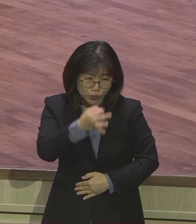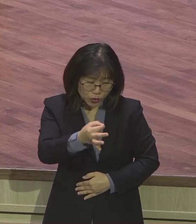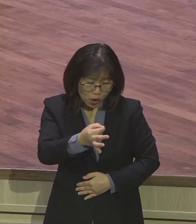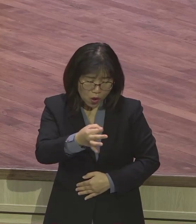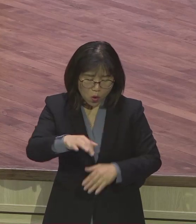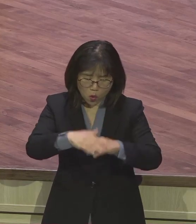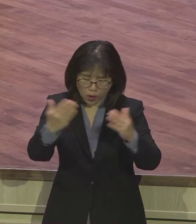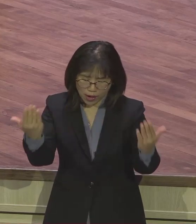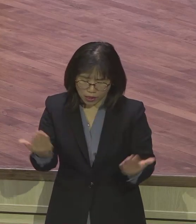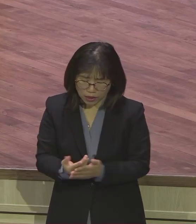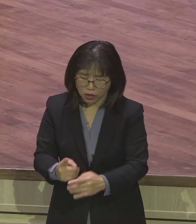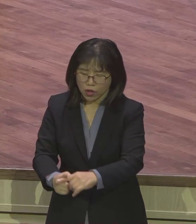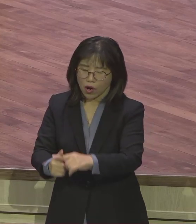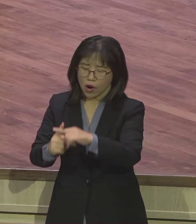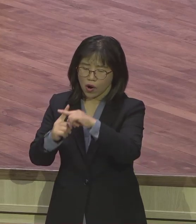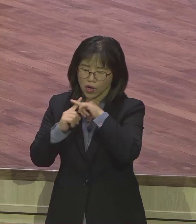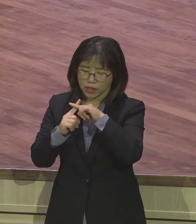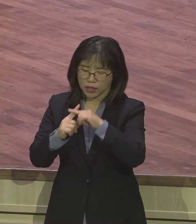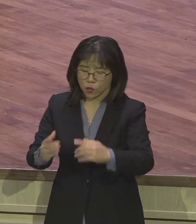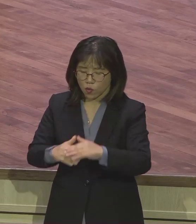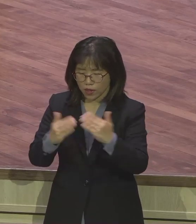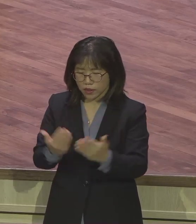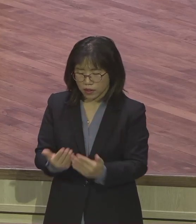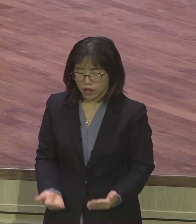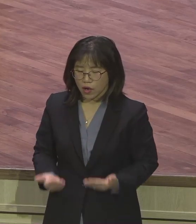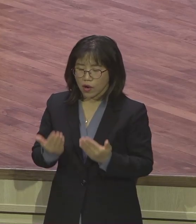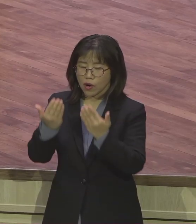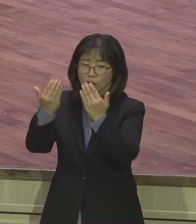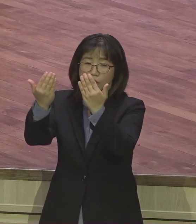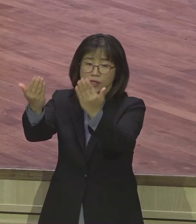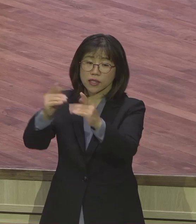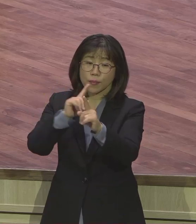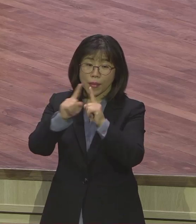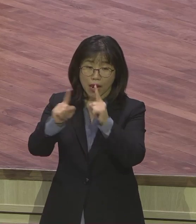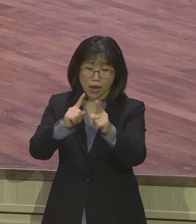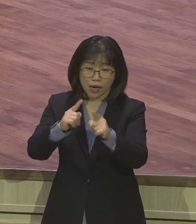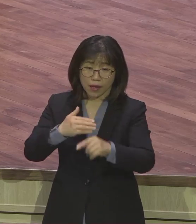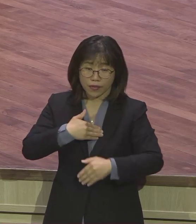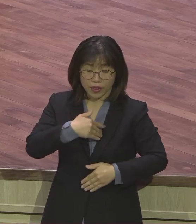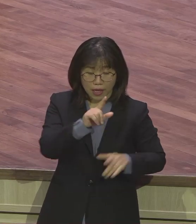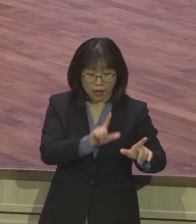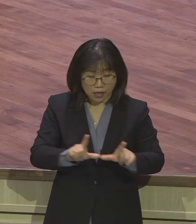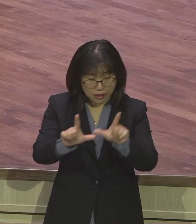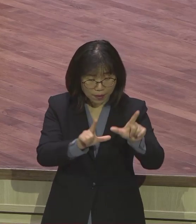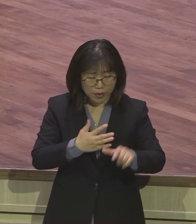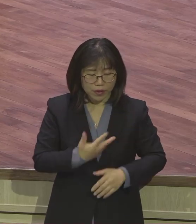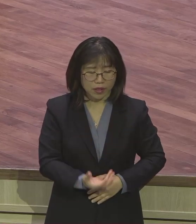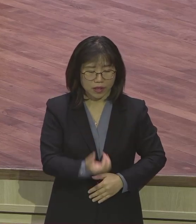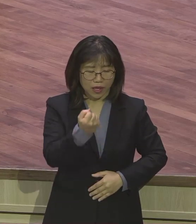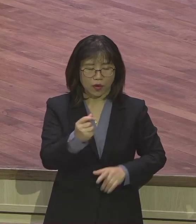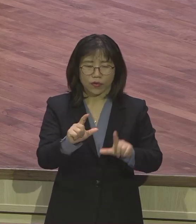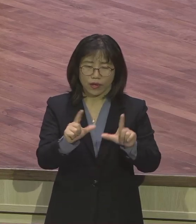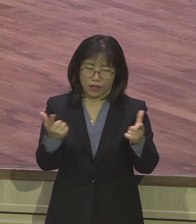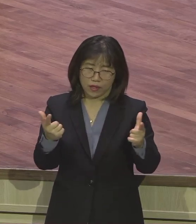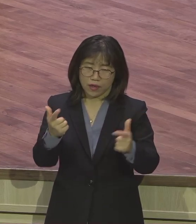종이란 의미가요. 내 인생은 내 것이 아니라는 거예요. 하나님의 종 모세